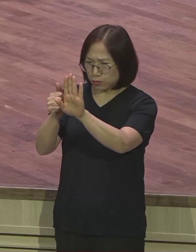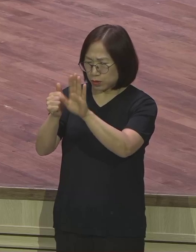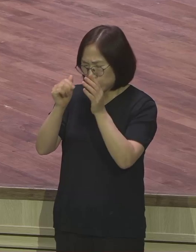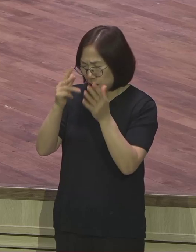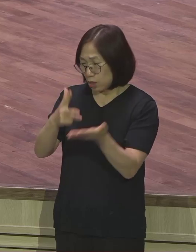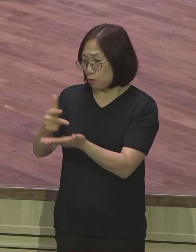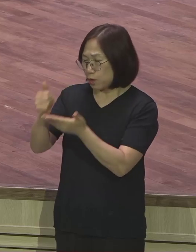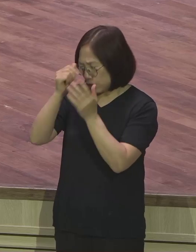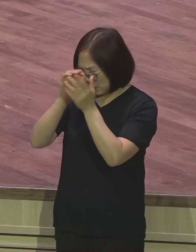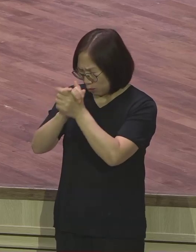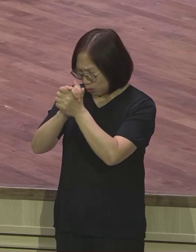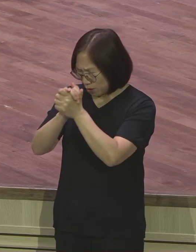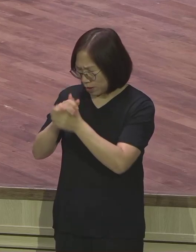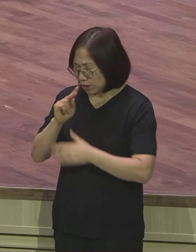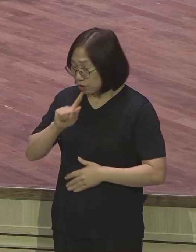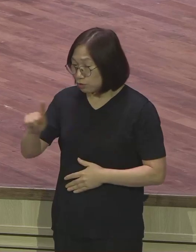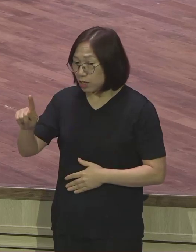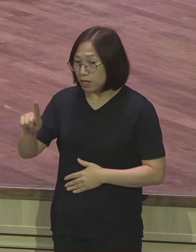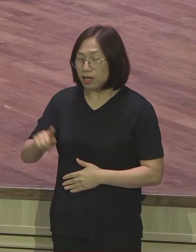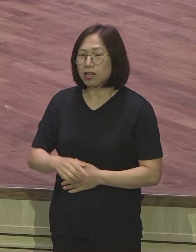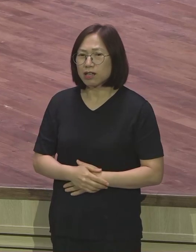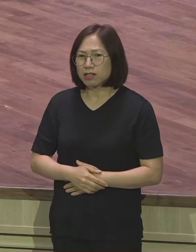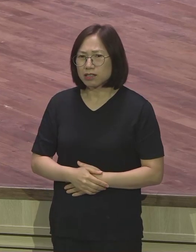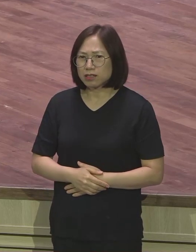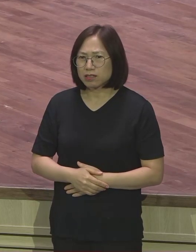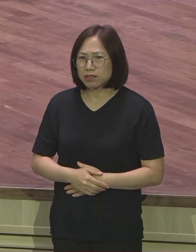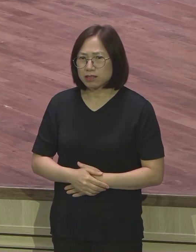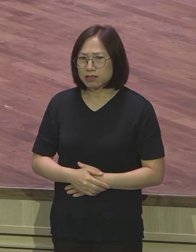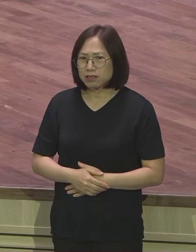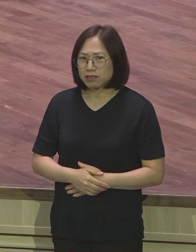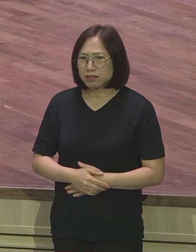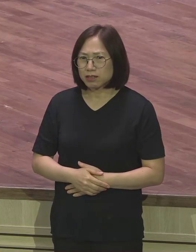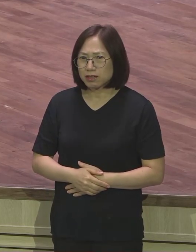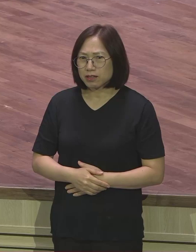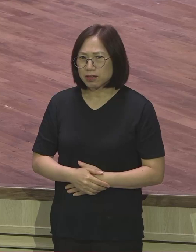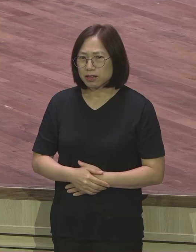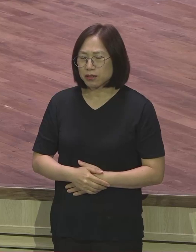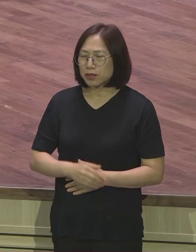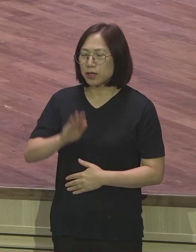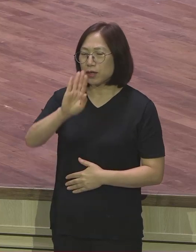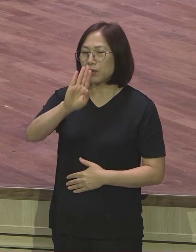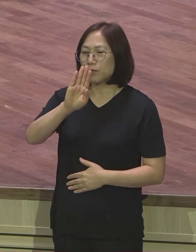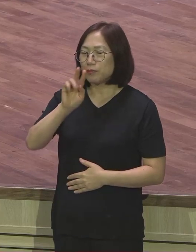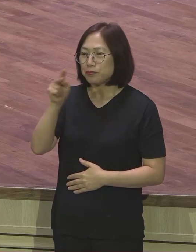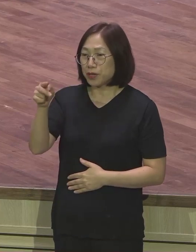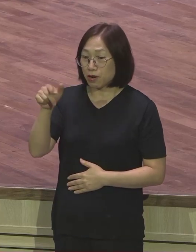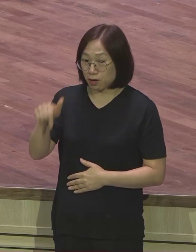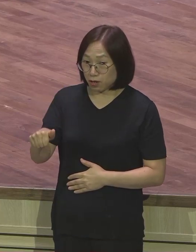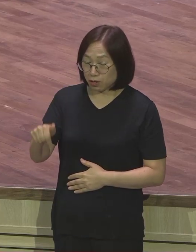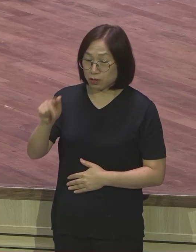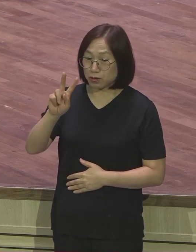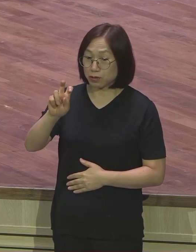이걸 보고 우리가 흔히 벽면 기도라고 합니다. 왜 낯을 벽으로 향했을까요?